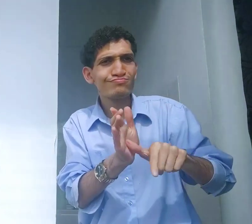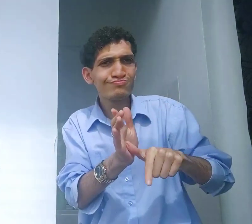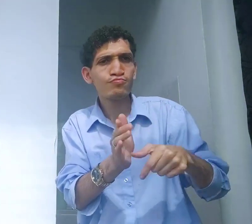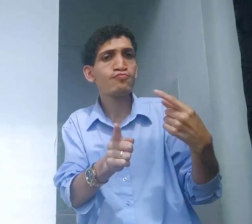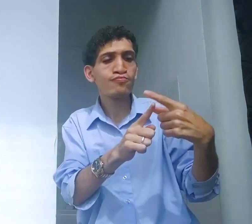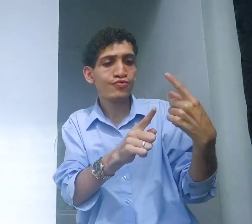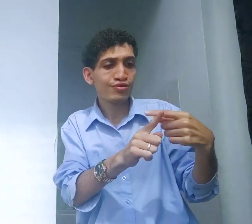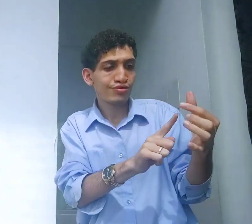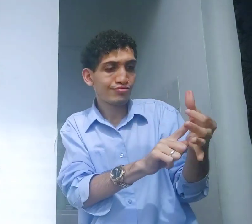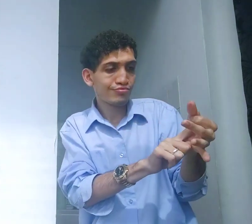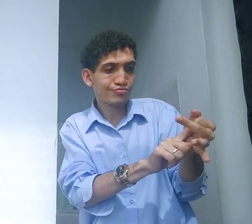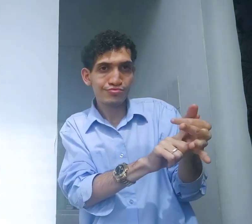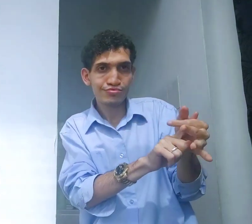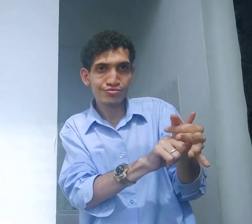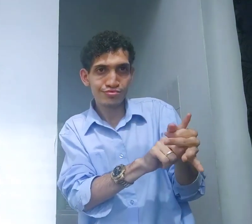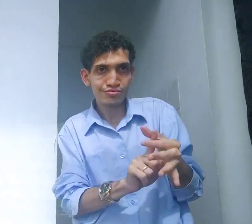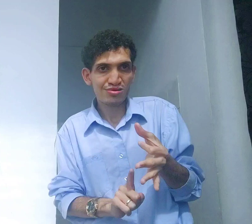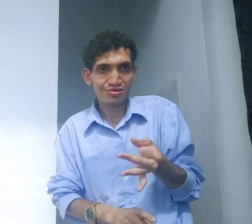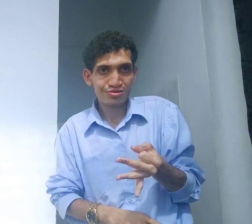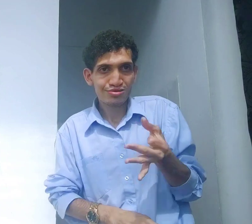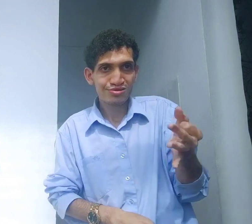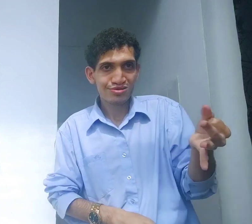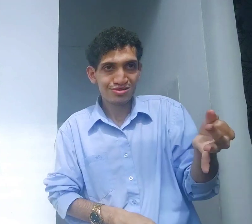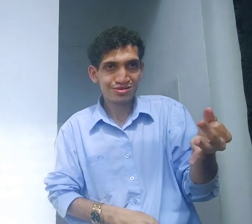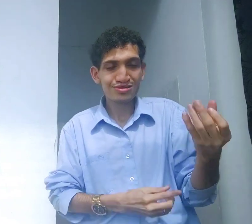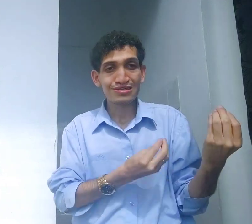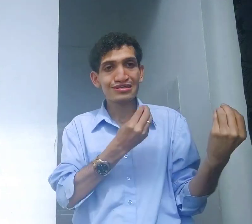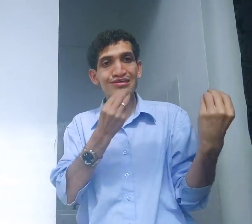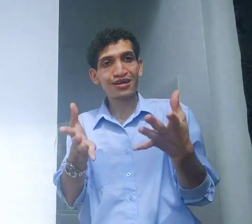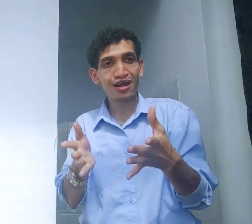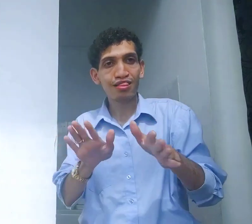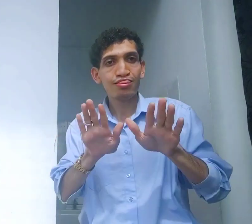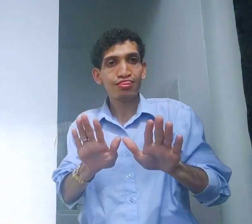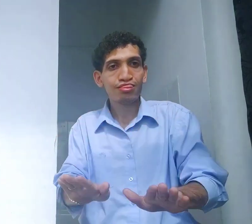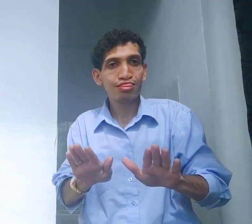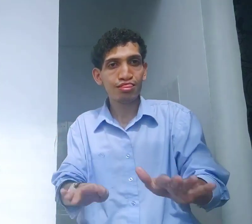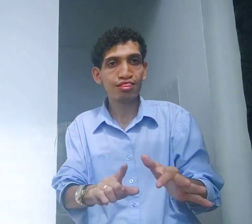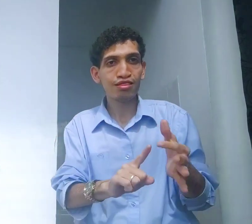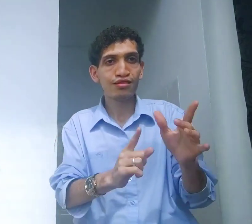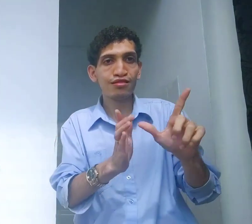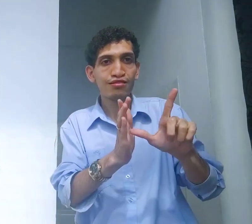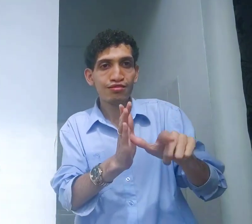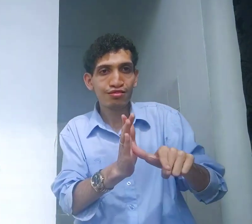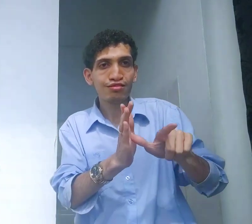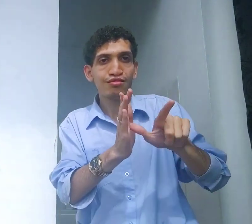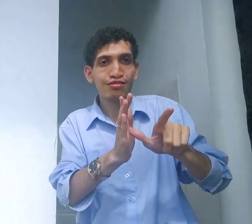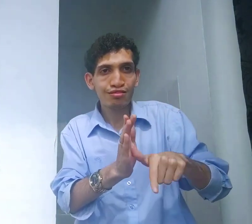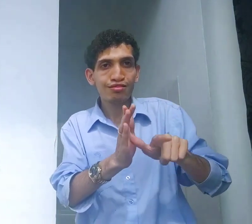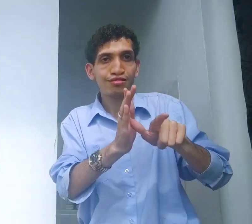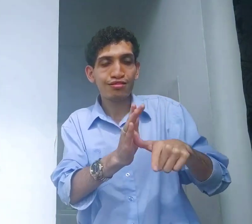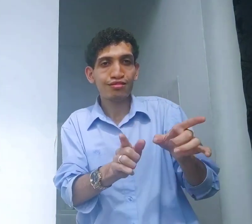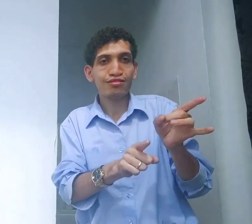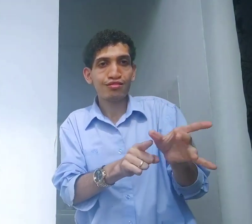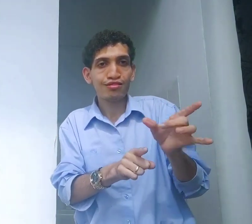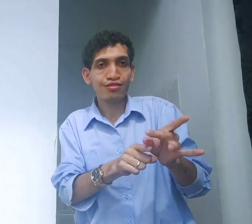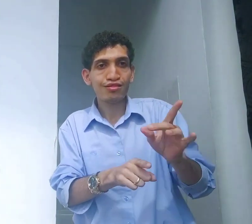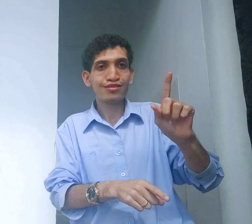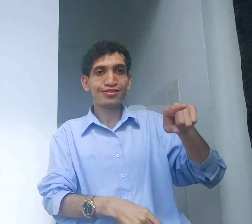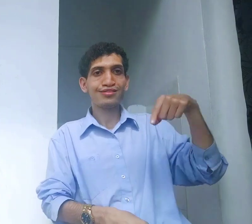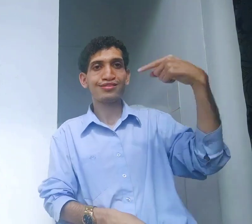ejaculação retardar? Porque o formato de pé é dar, devagar, retardar a